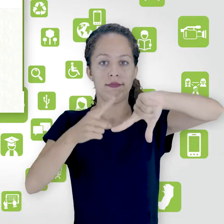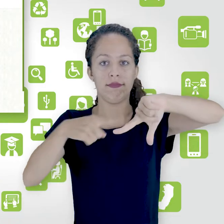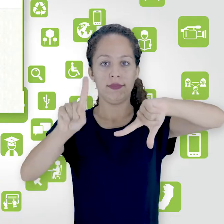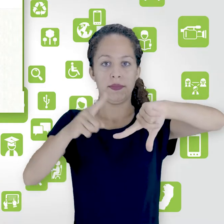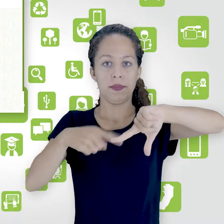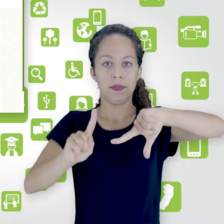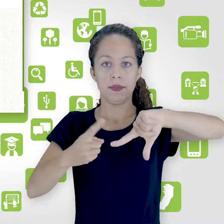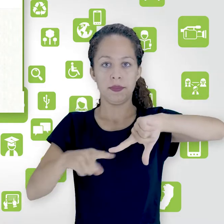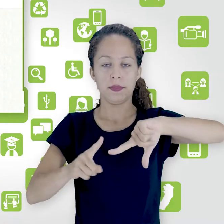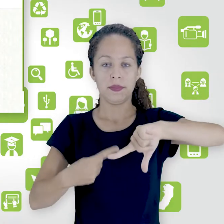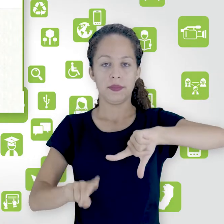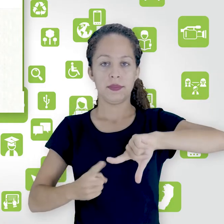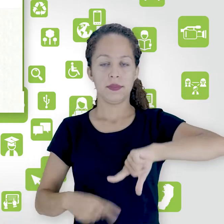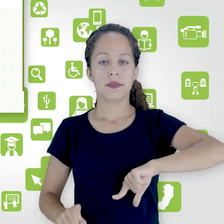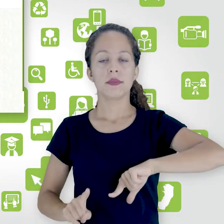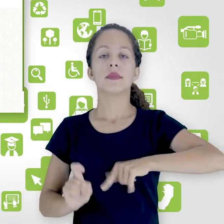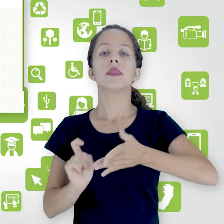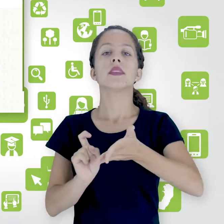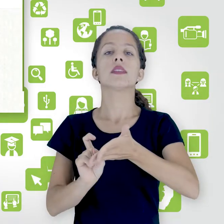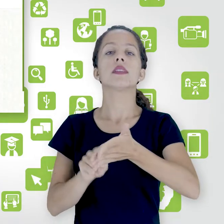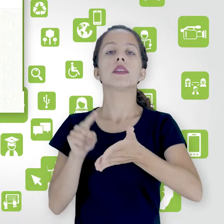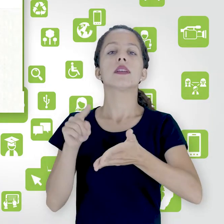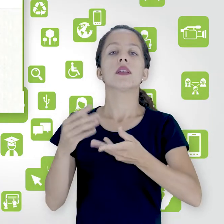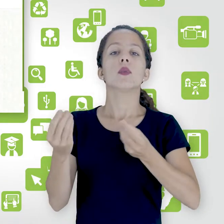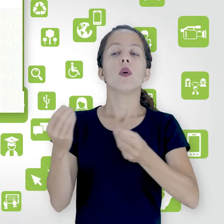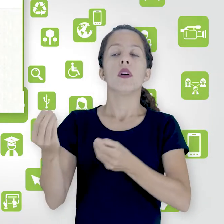e clicar em acrescentar ao questionário.